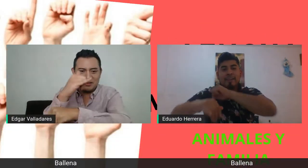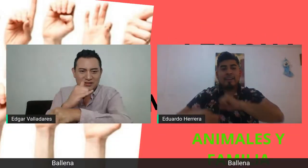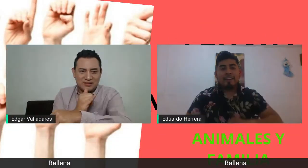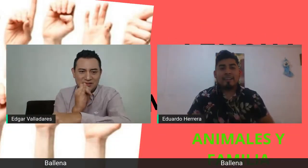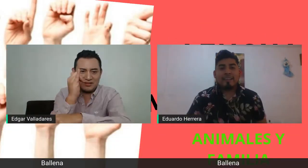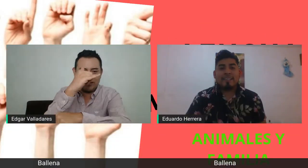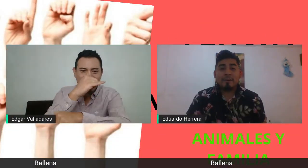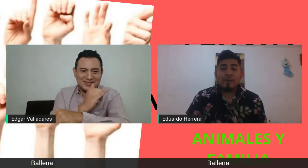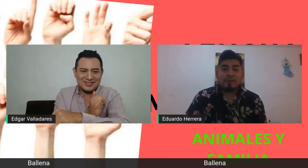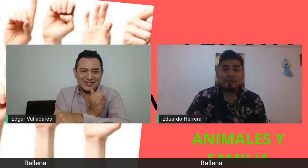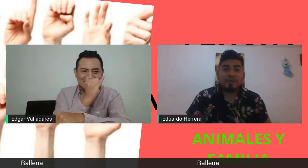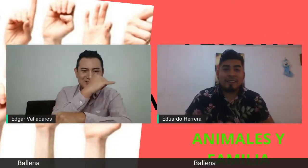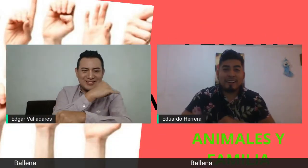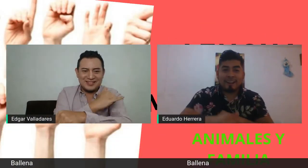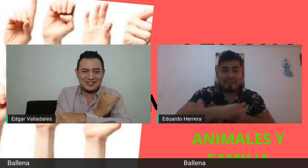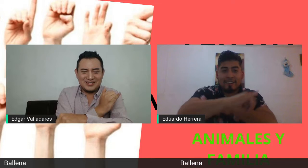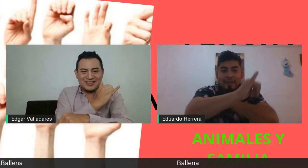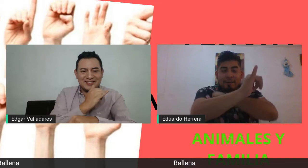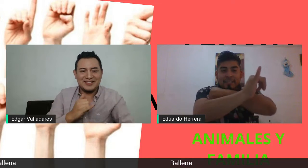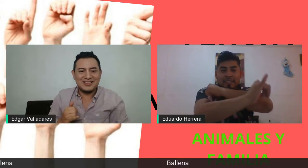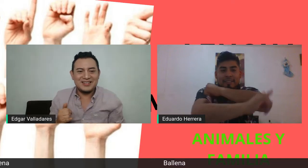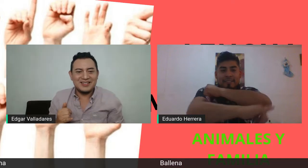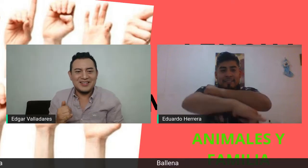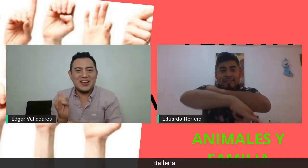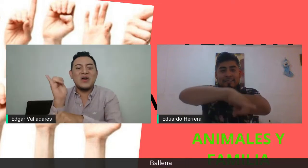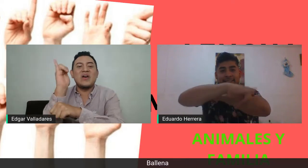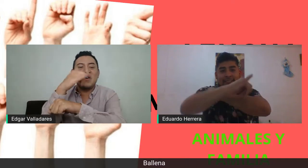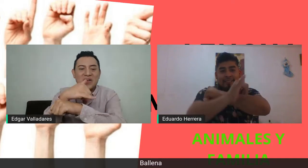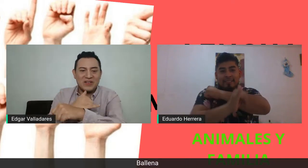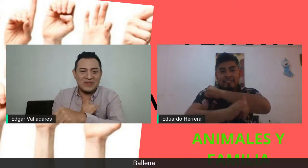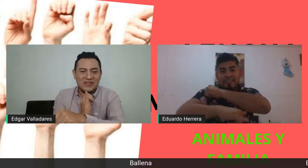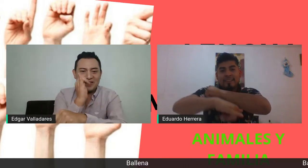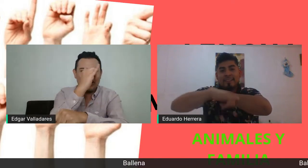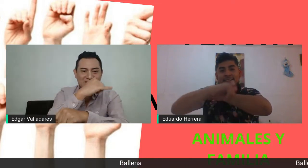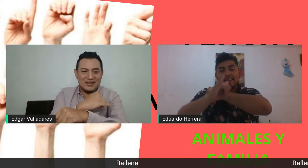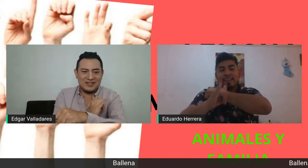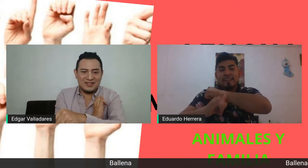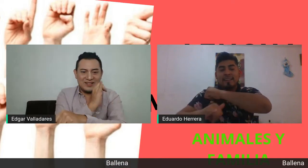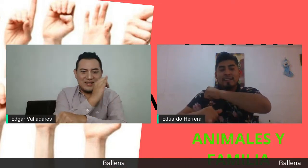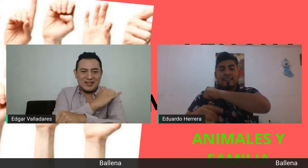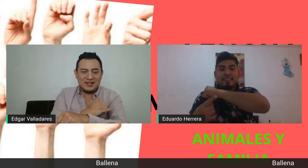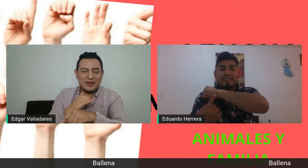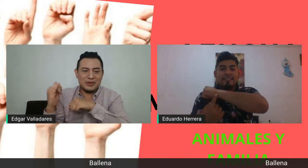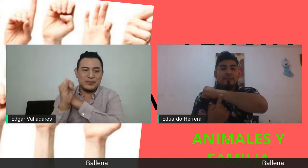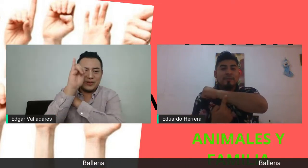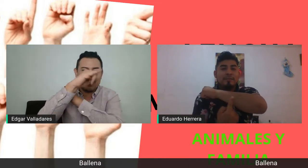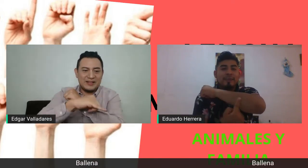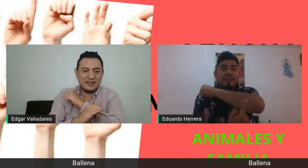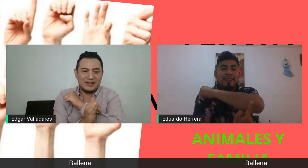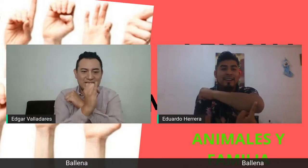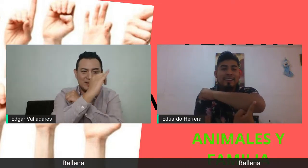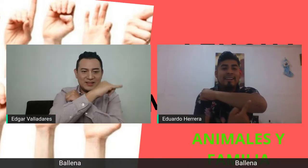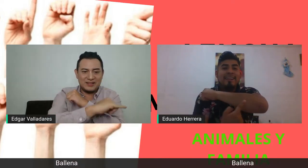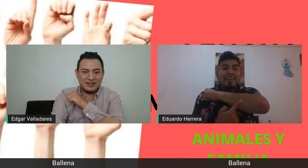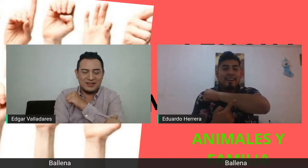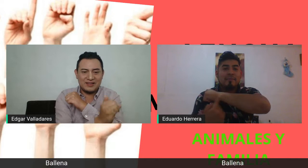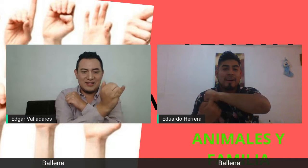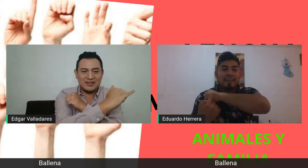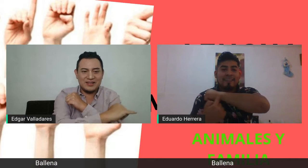Y hace como alusión a la cola de la ballena. Oh. ¿Sale? Y esto es como si fuera el mar